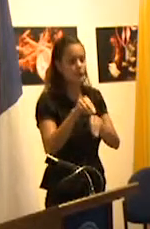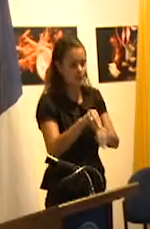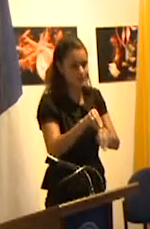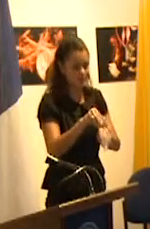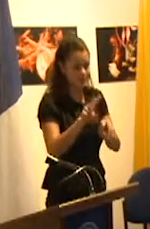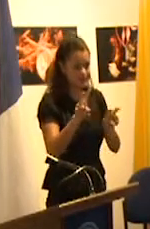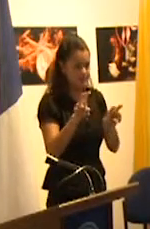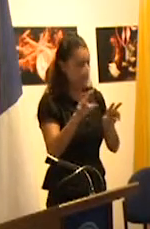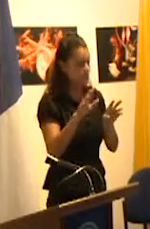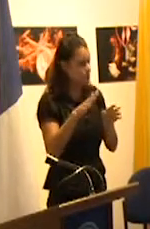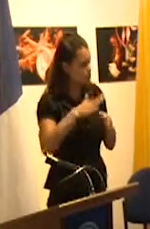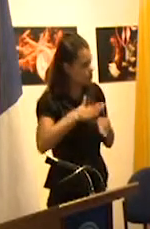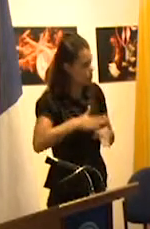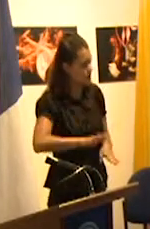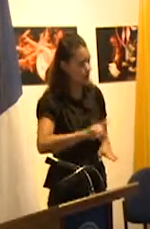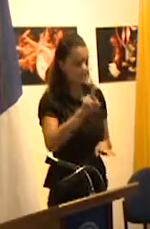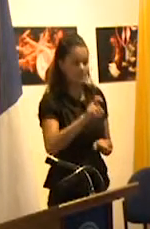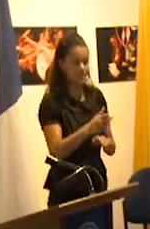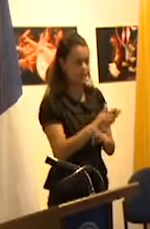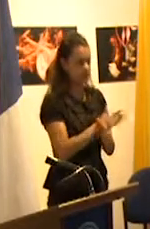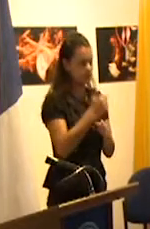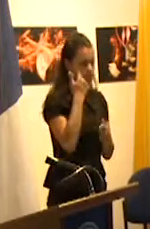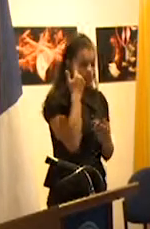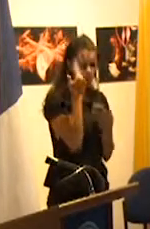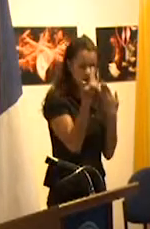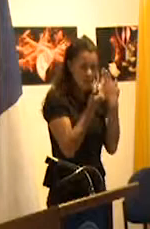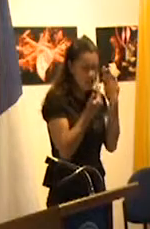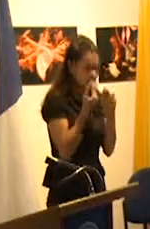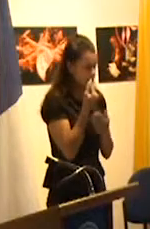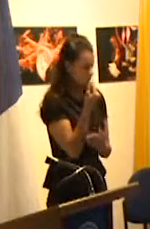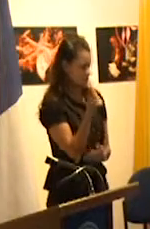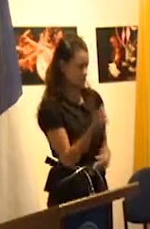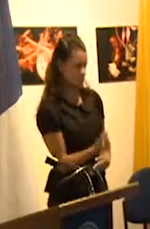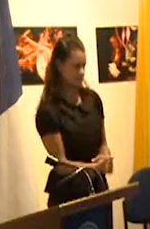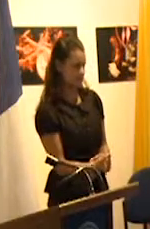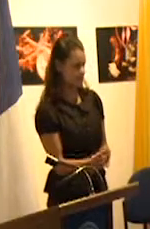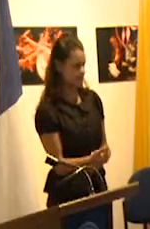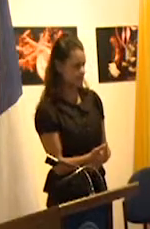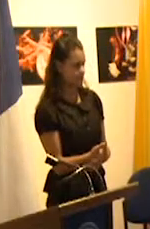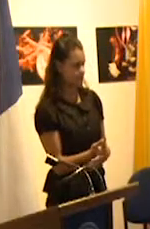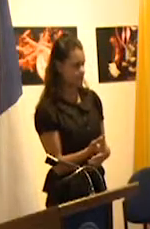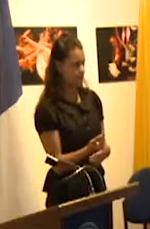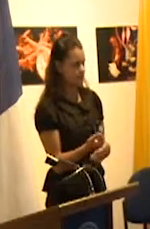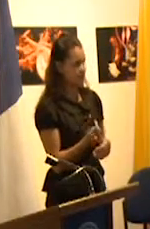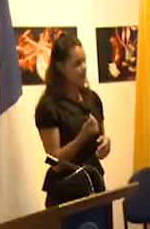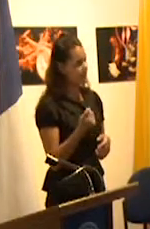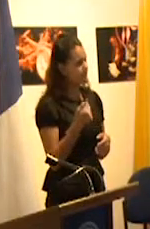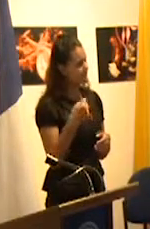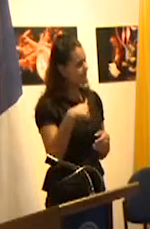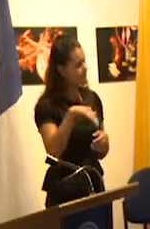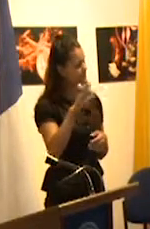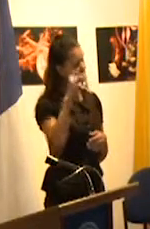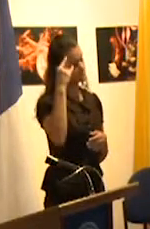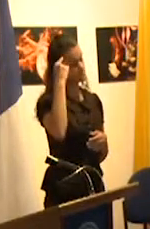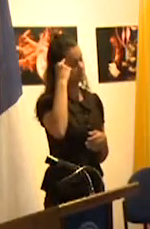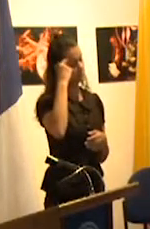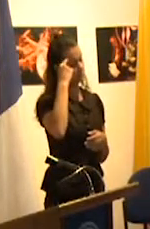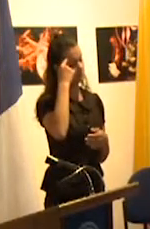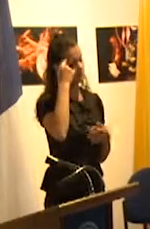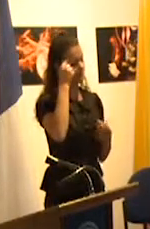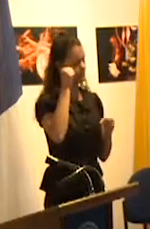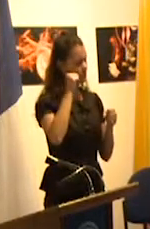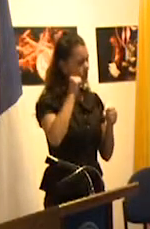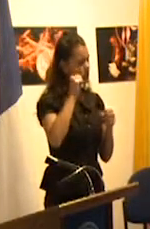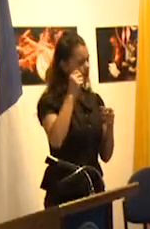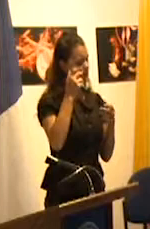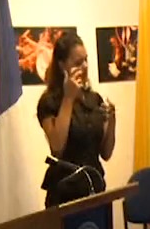un análisis específico y una posibilidad de ampliar las